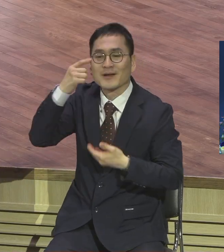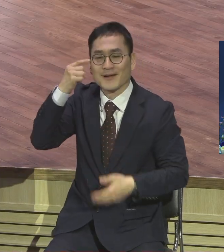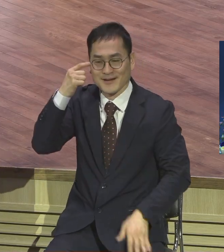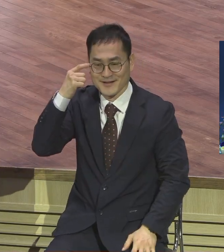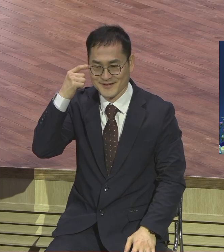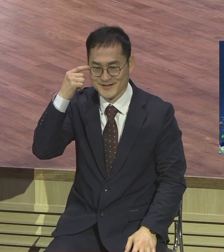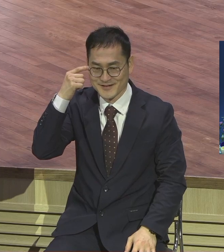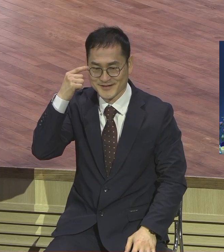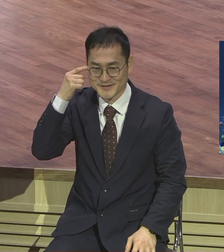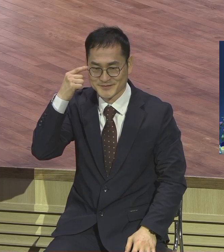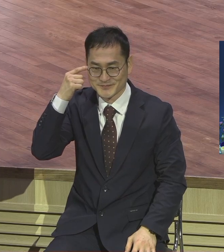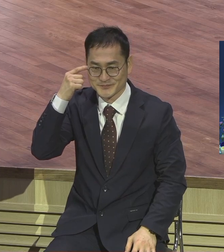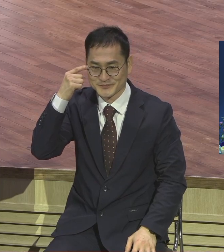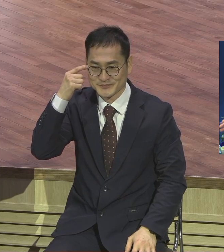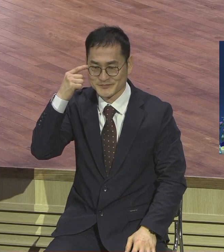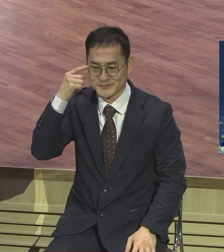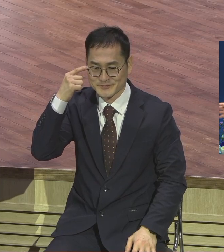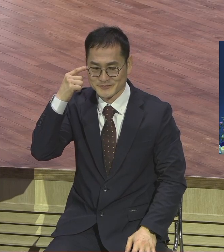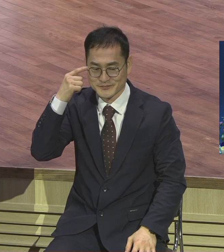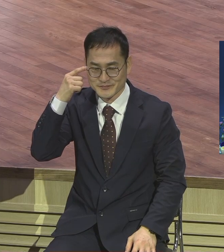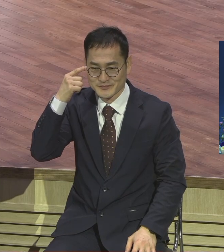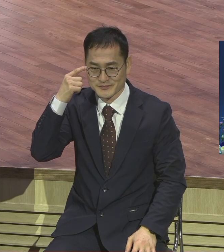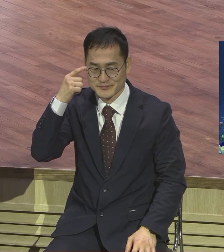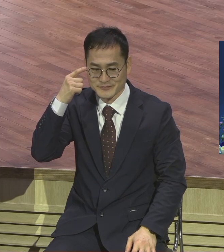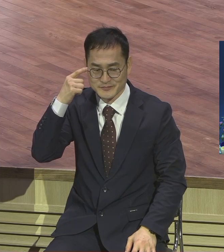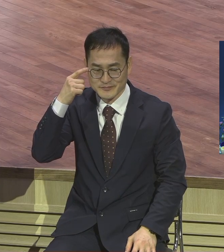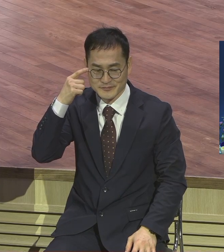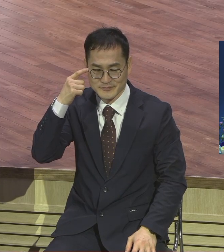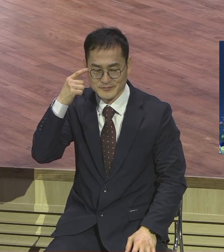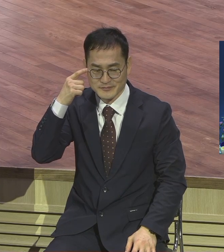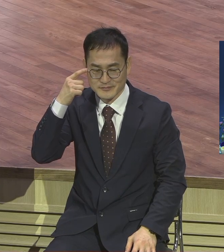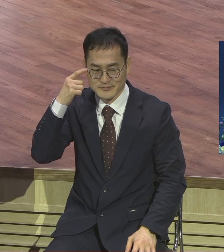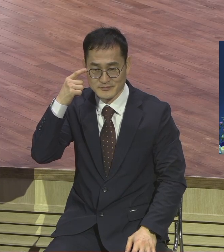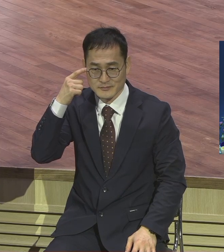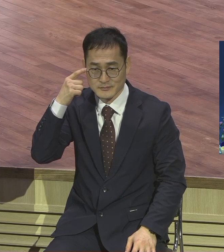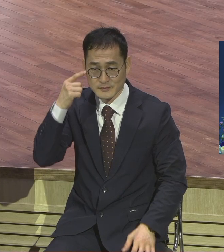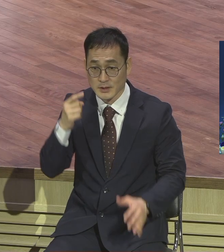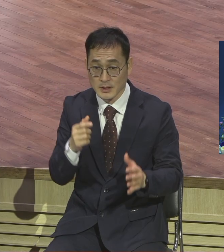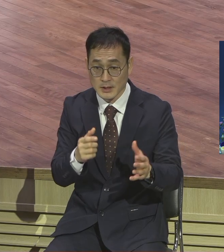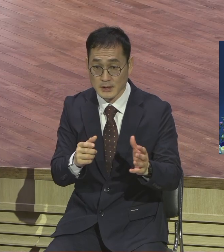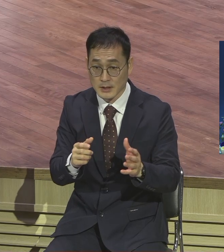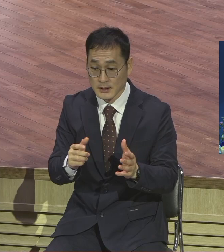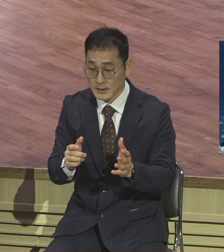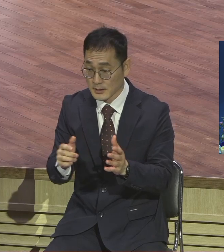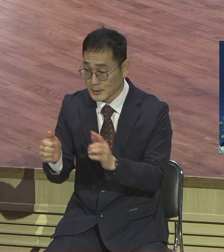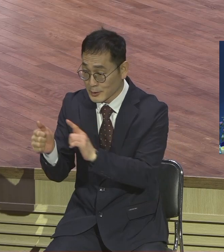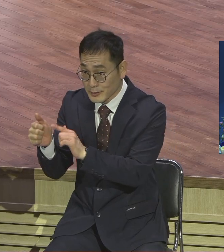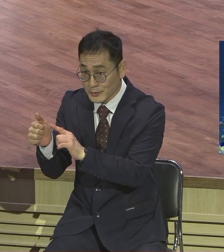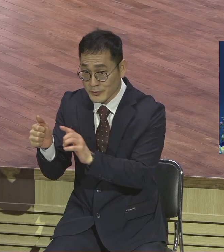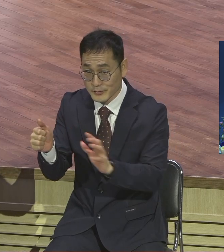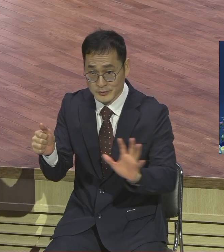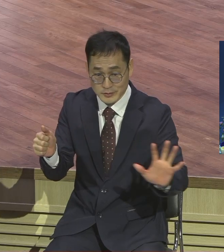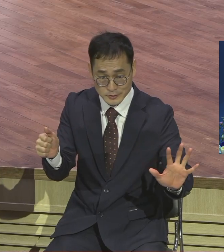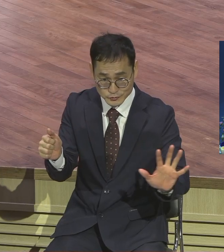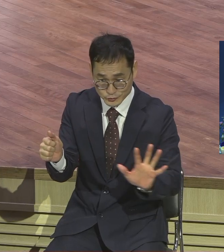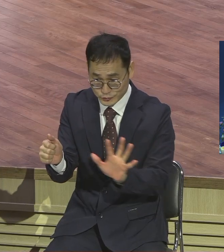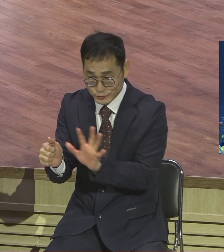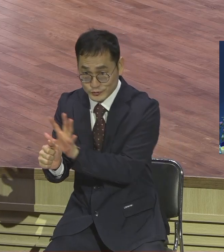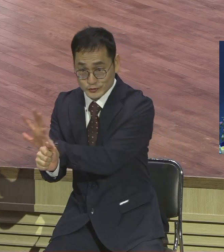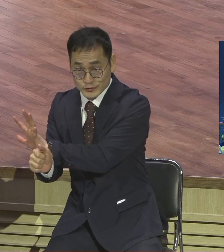다 전부 다 이렇게 옆에 섰는데 요한만 예수님 품에 안겨있어요 거기 베드로가 물어봐라 물어봐라